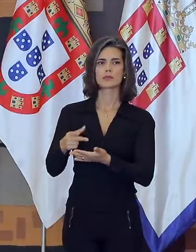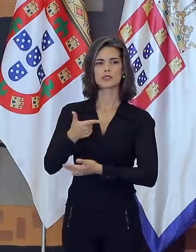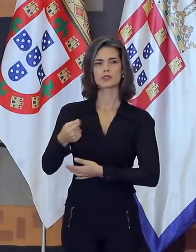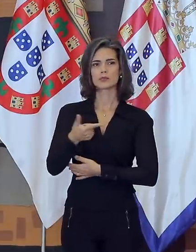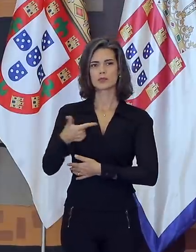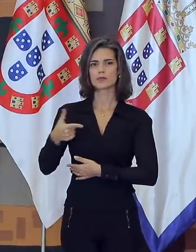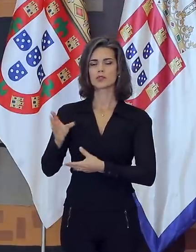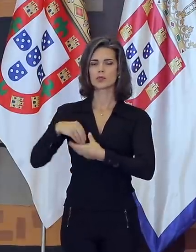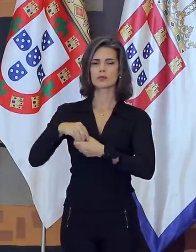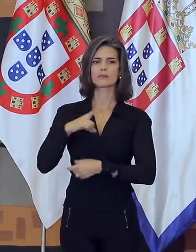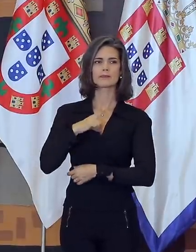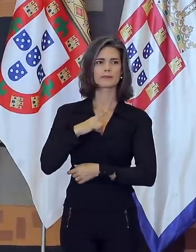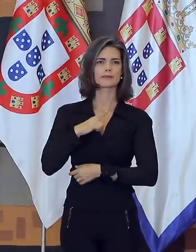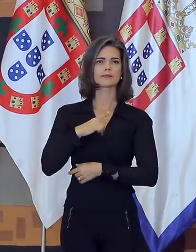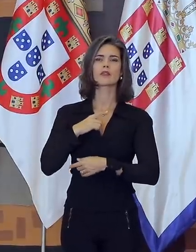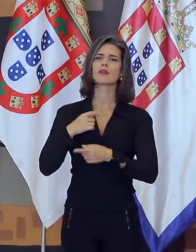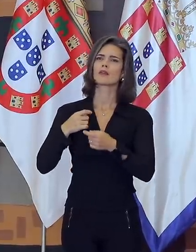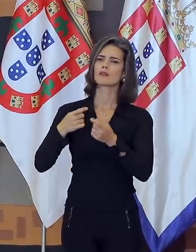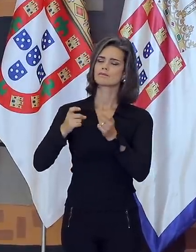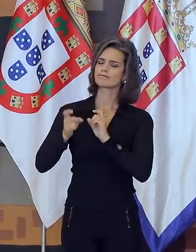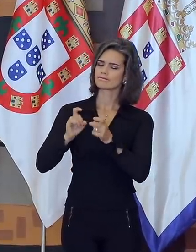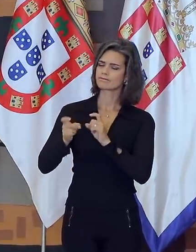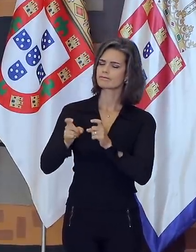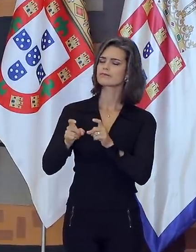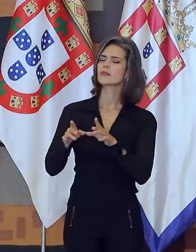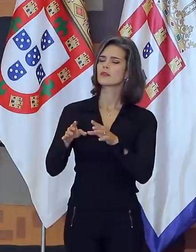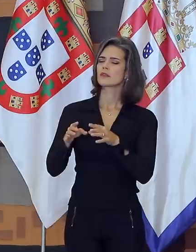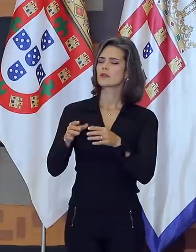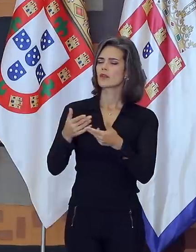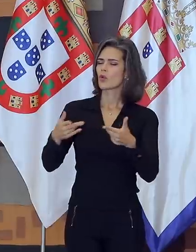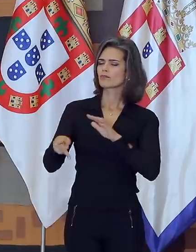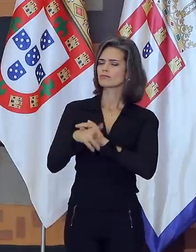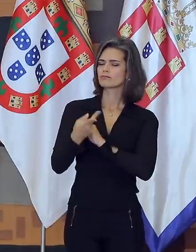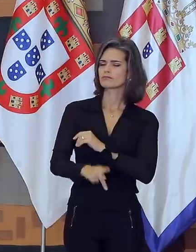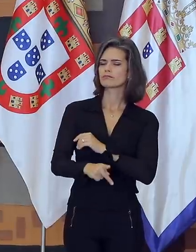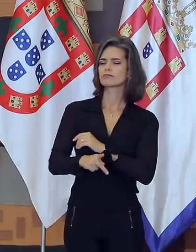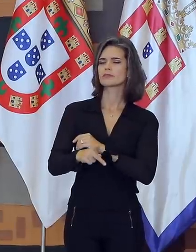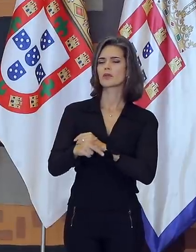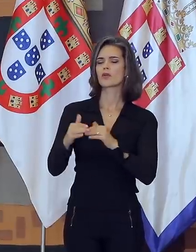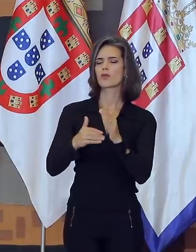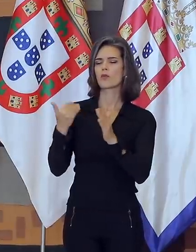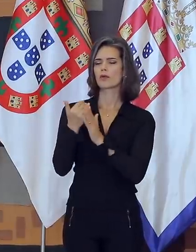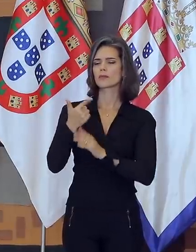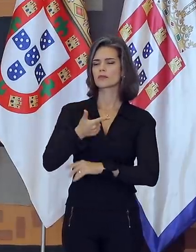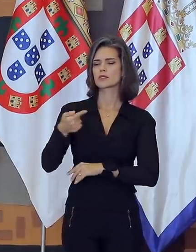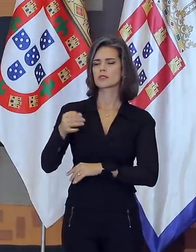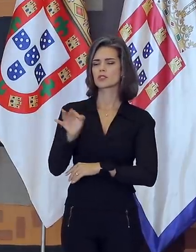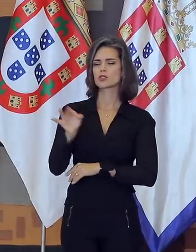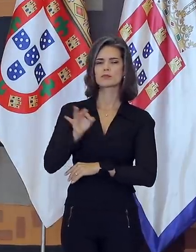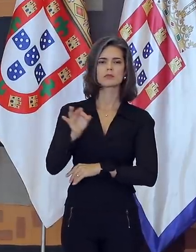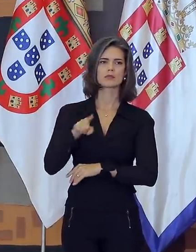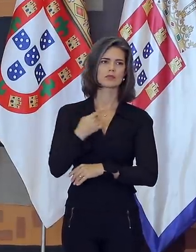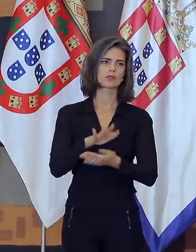que contempla gestões e pedidos do Itamaraty que foram atendidos, de um aumento de 20% na nossa dotação